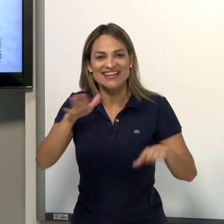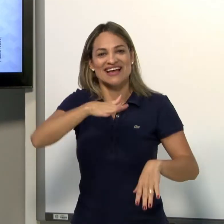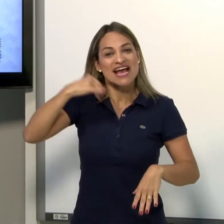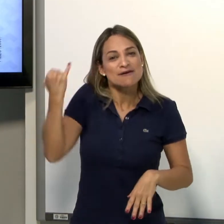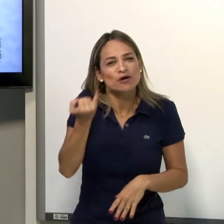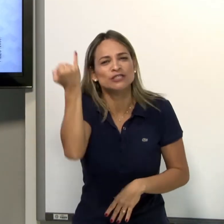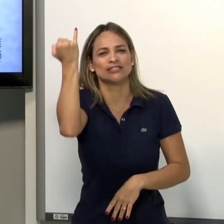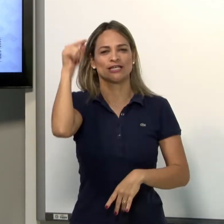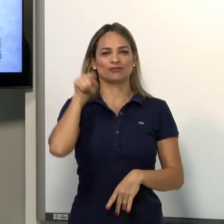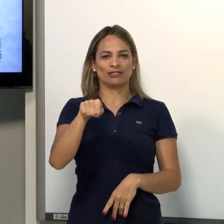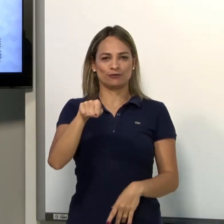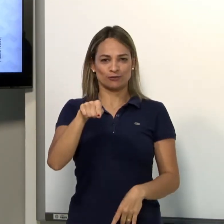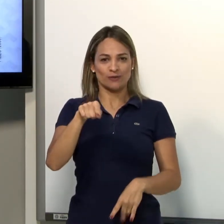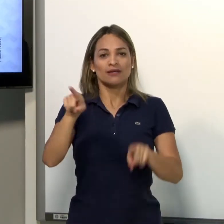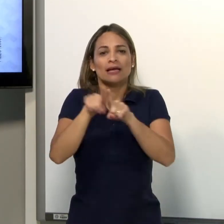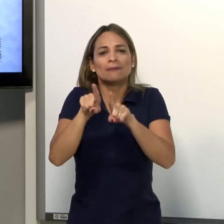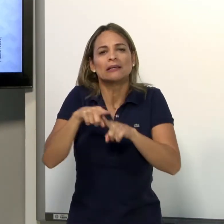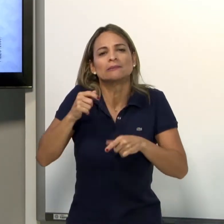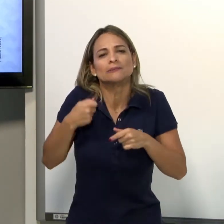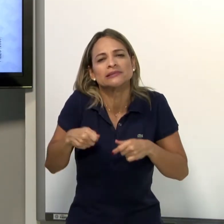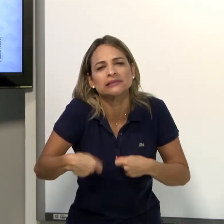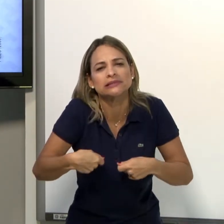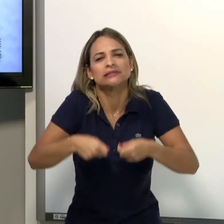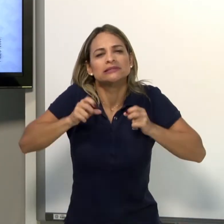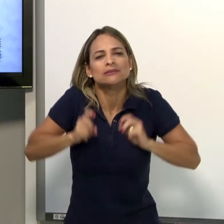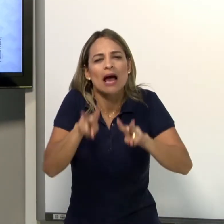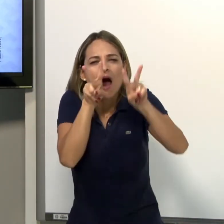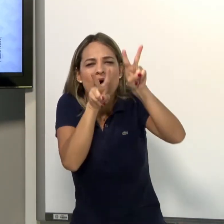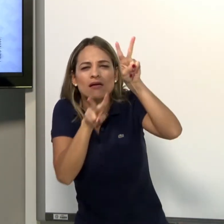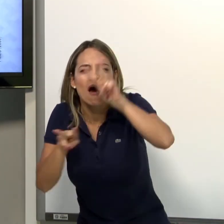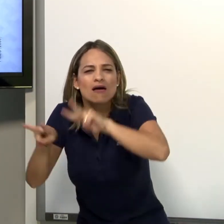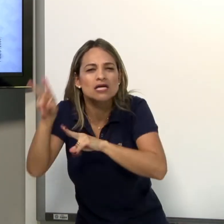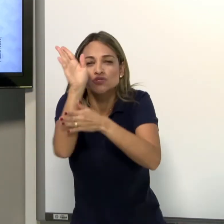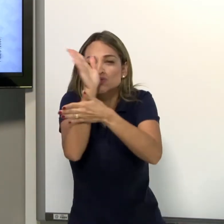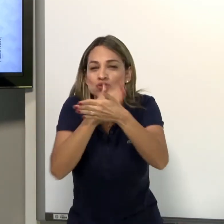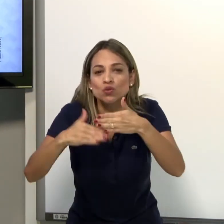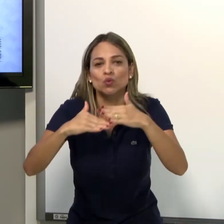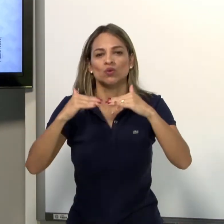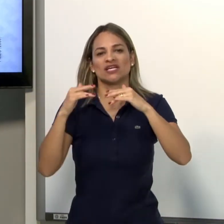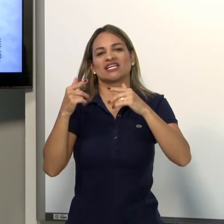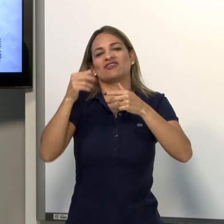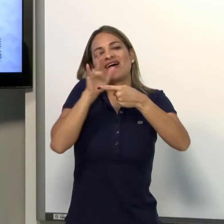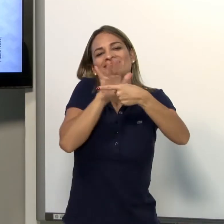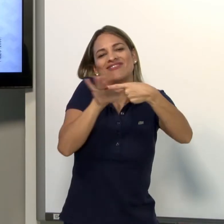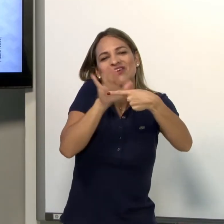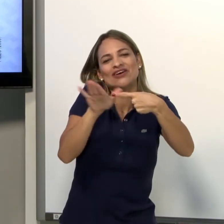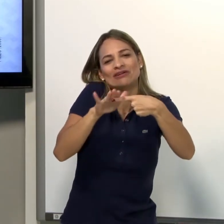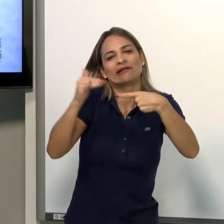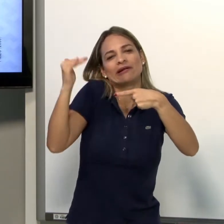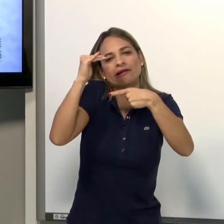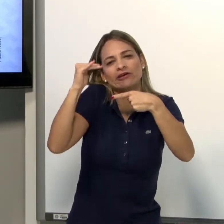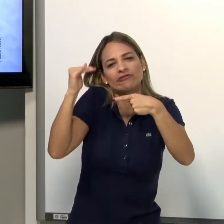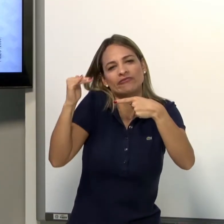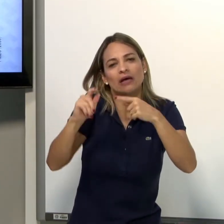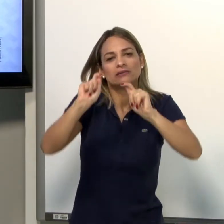Está claro para vocês? Então, é importante isso. E vocês precisam sempre avaliar tudo na fonologia. Tudo bem